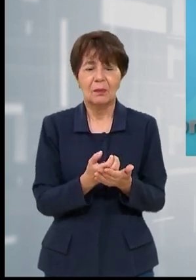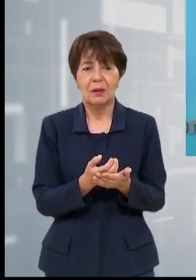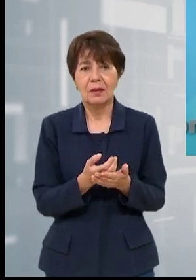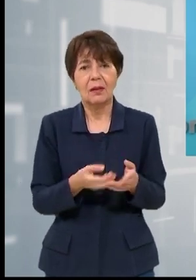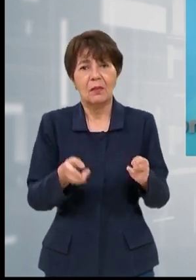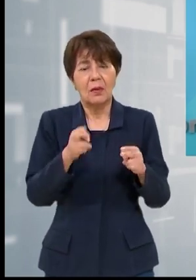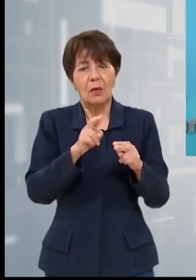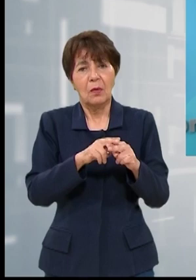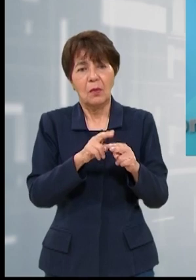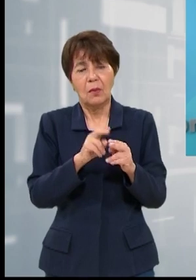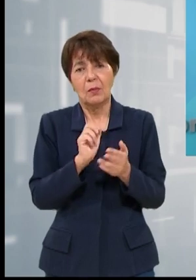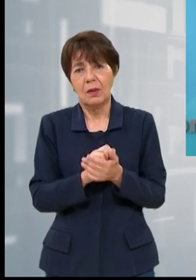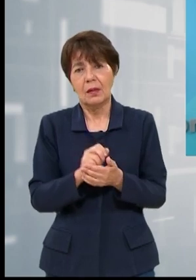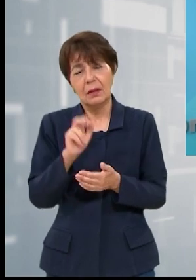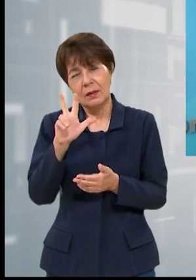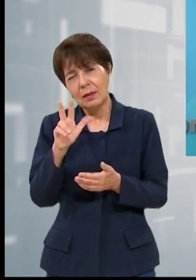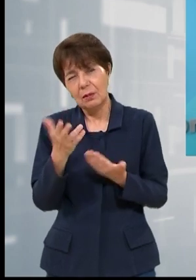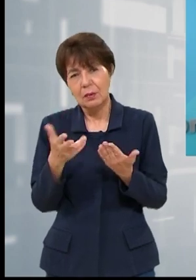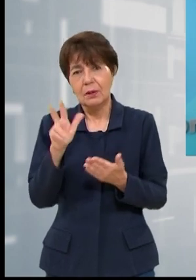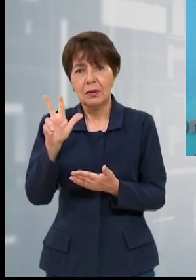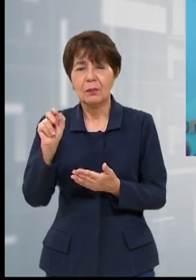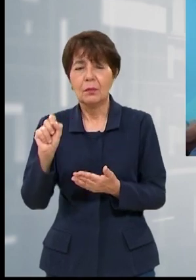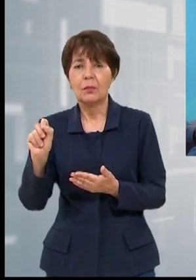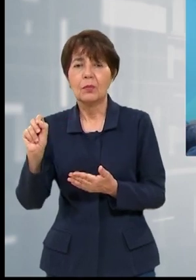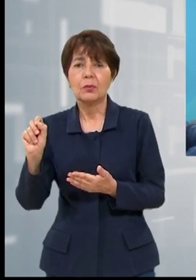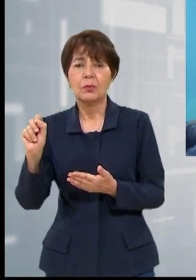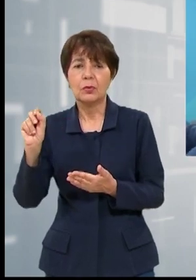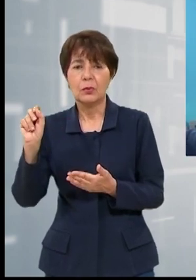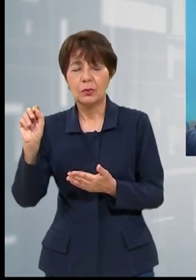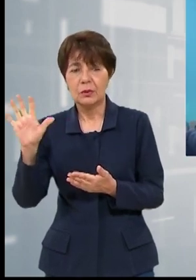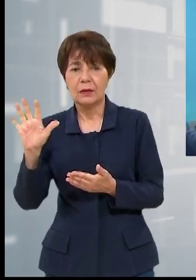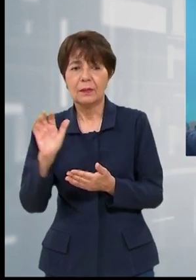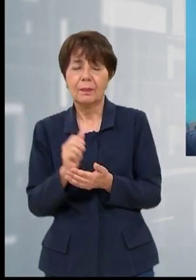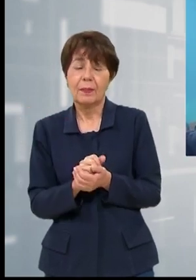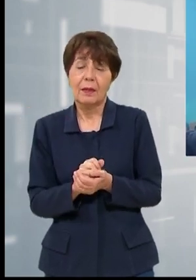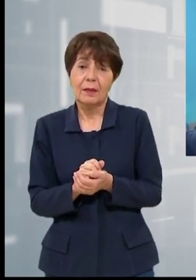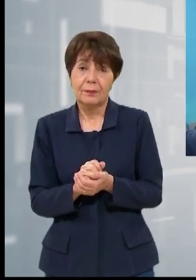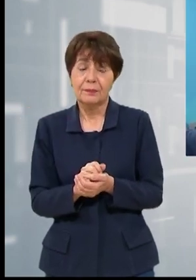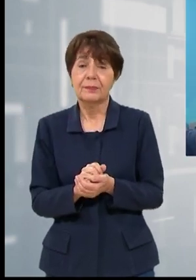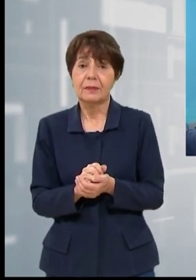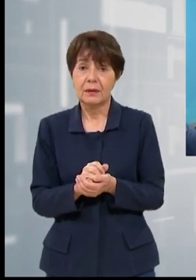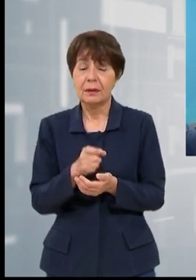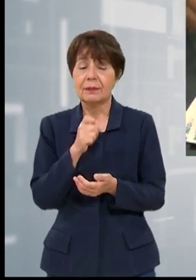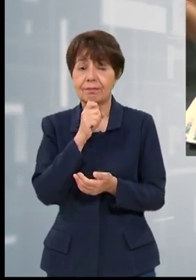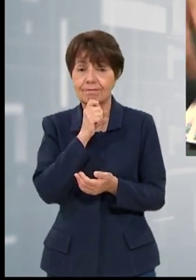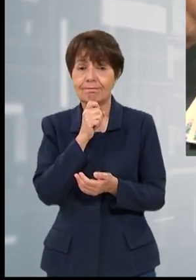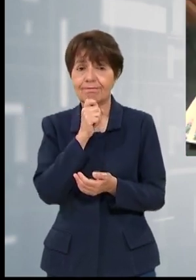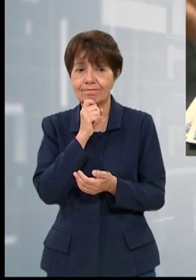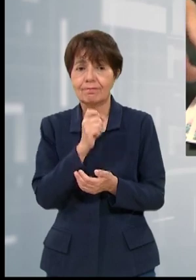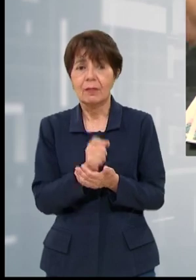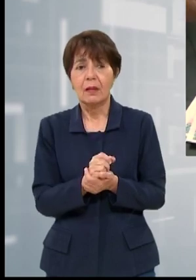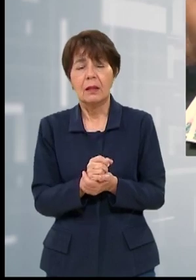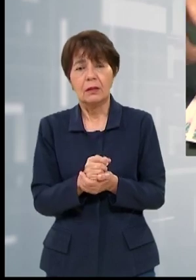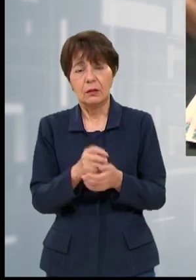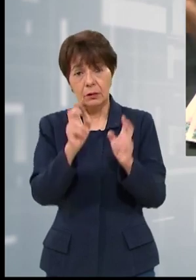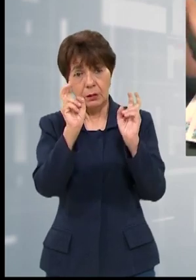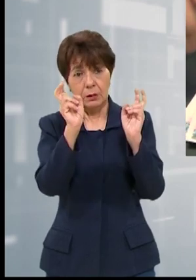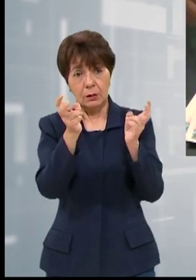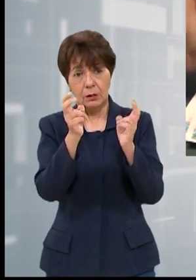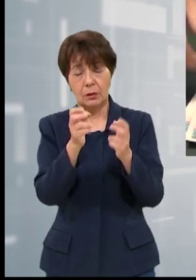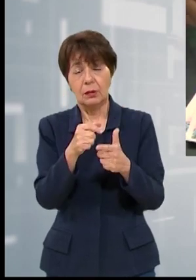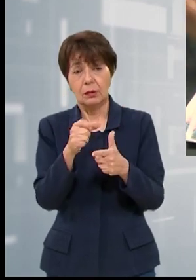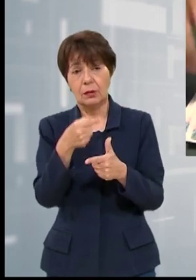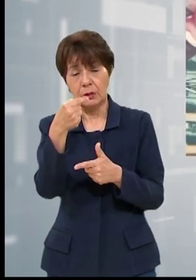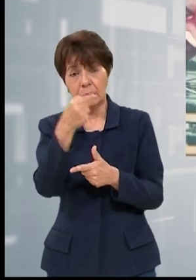y la inflación pues según el gobierno el Banco Central va a crecer a 5 o 6. Sobre este tema Paola Díaz